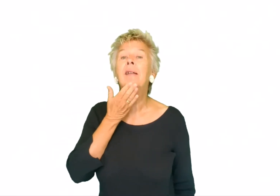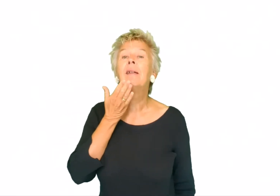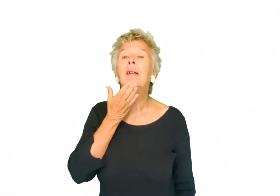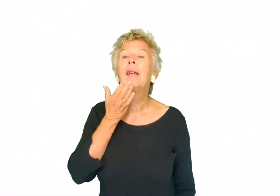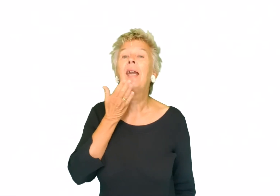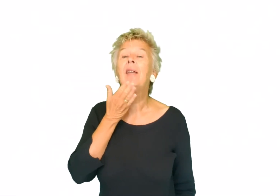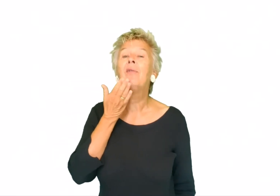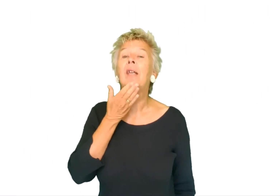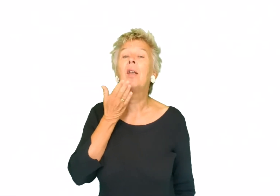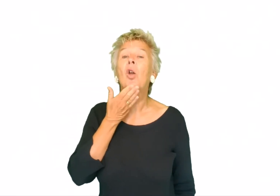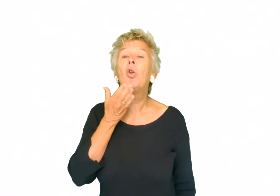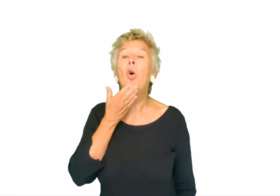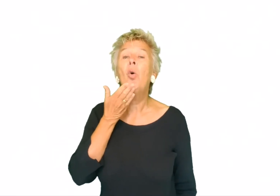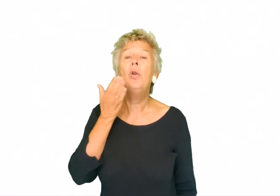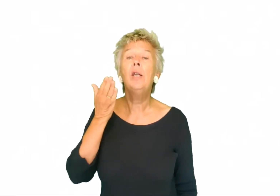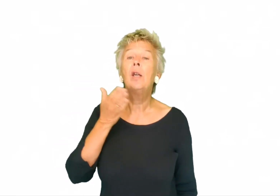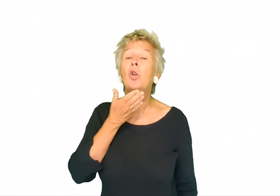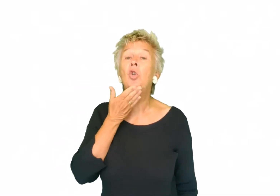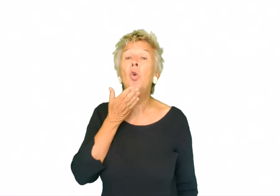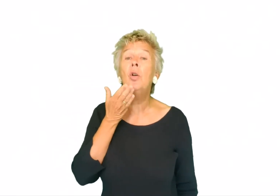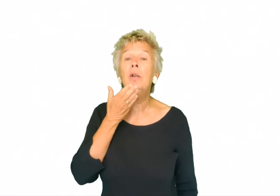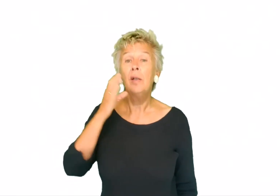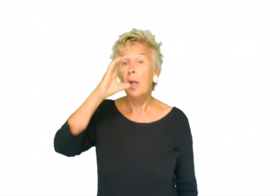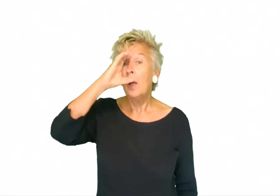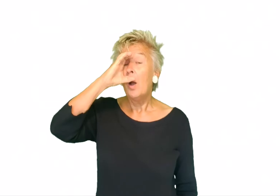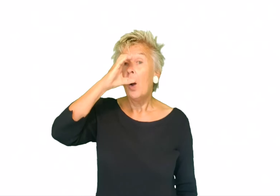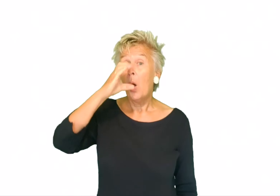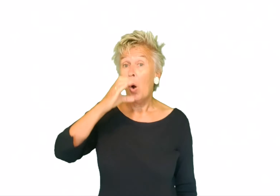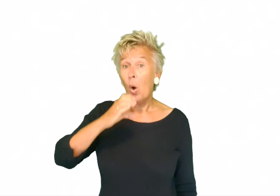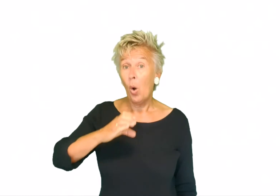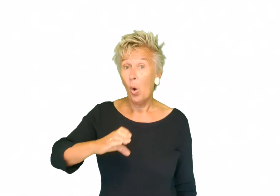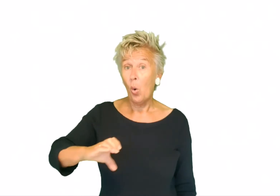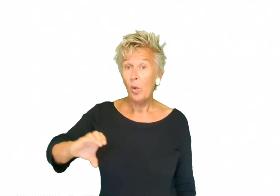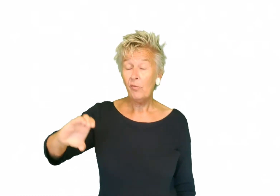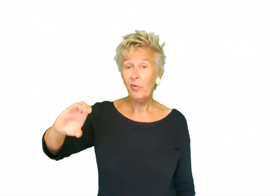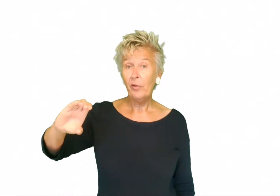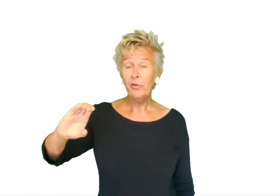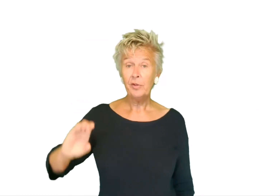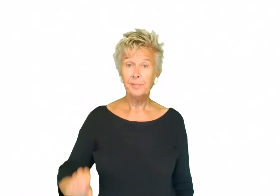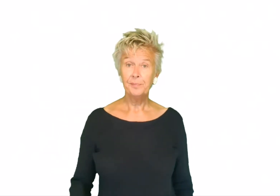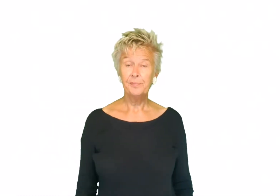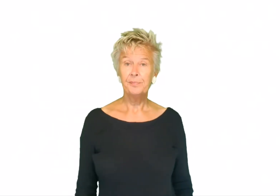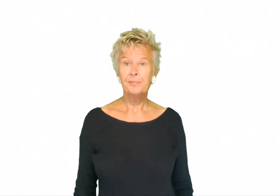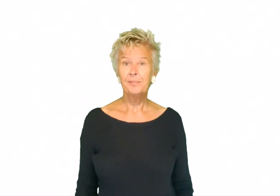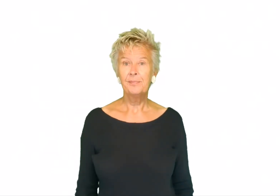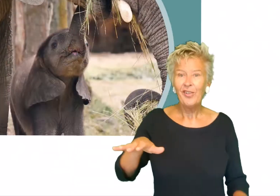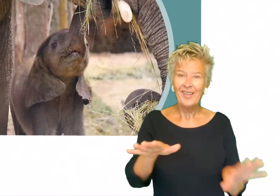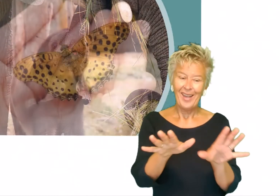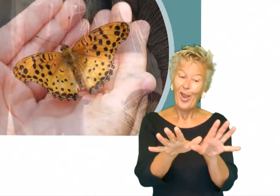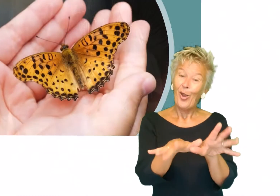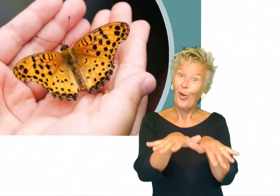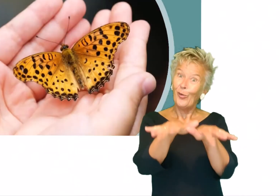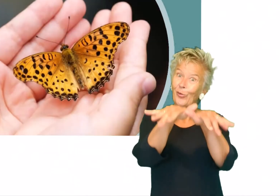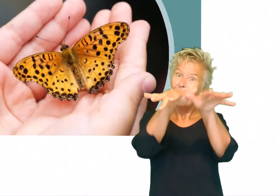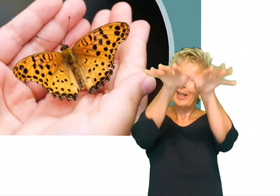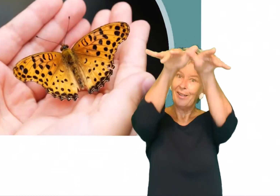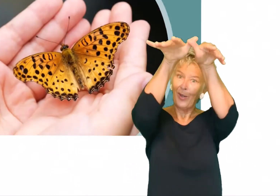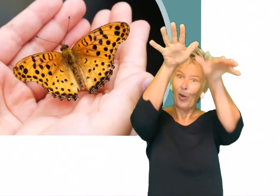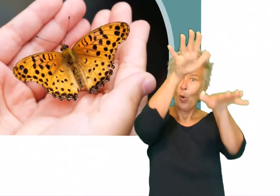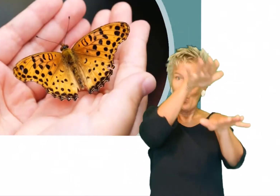heen en weer. Een jonge olifant, een vlinder op